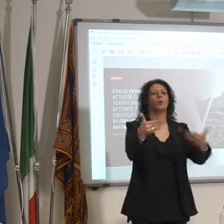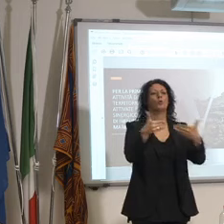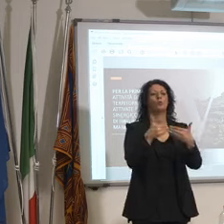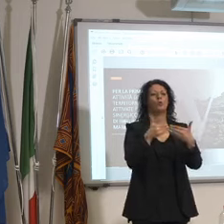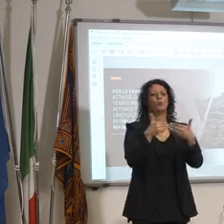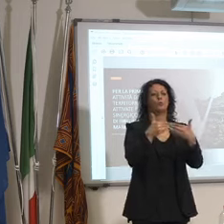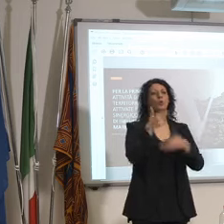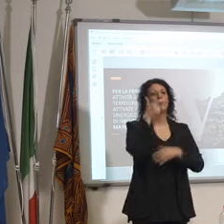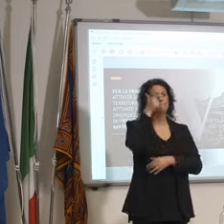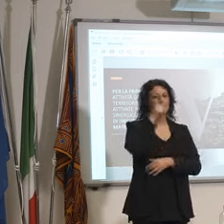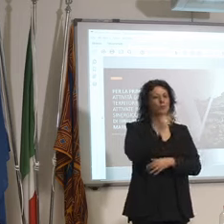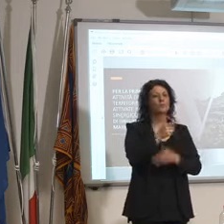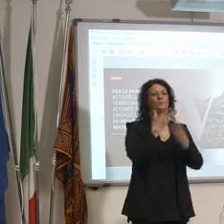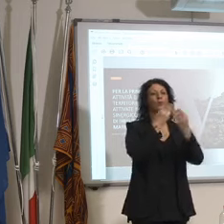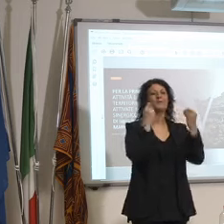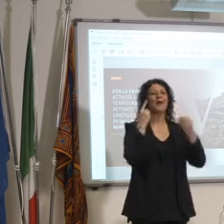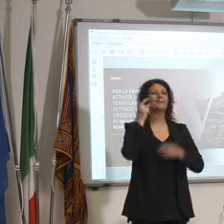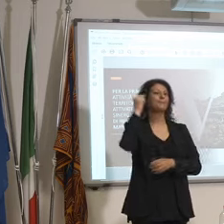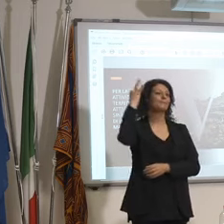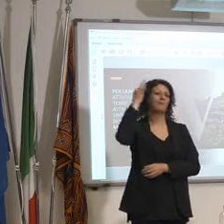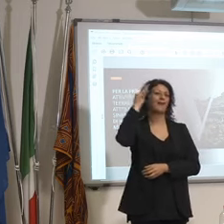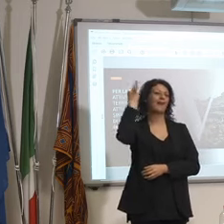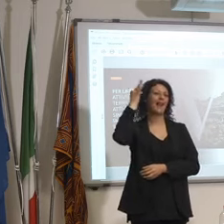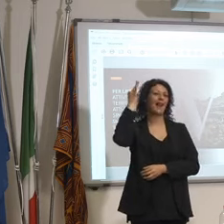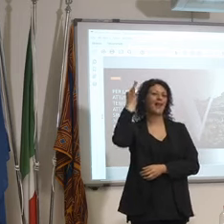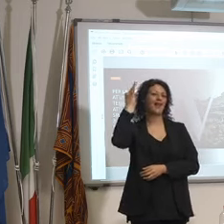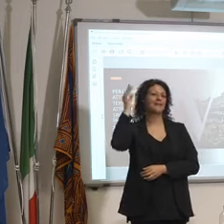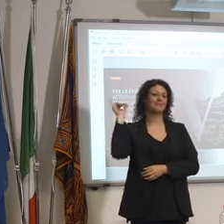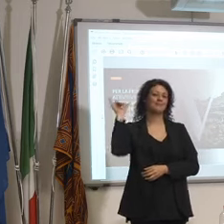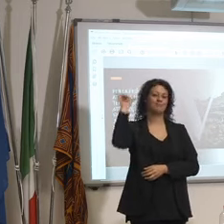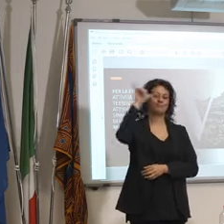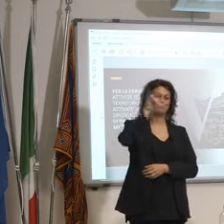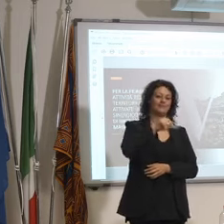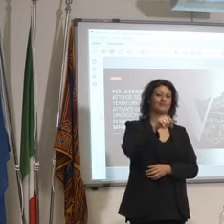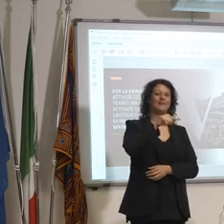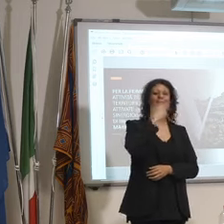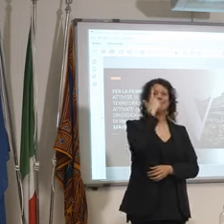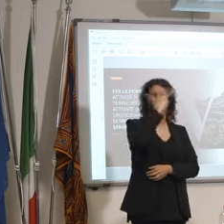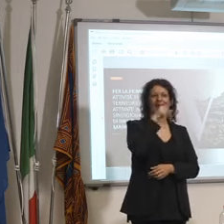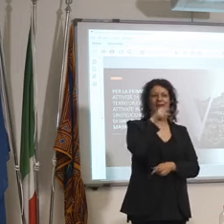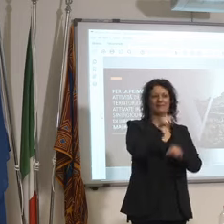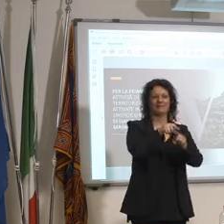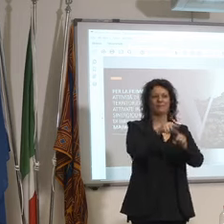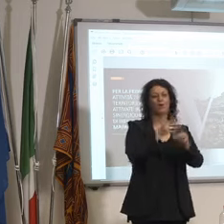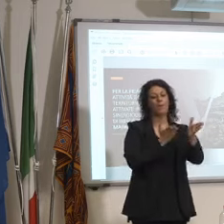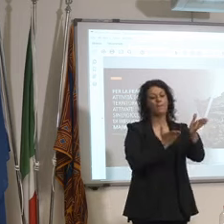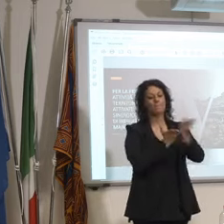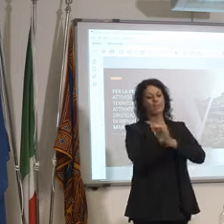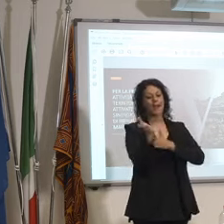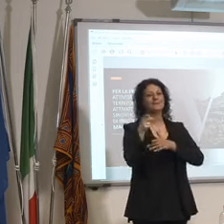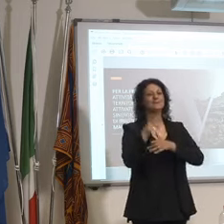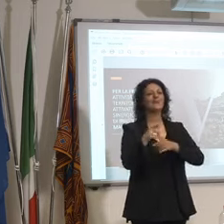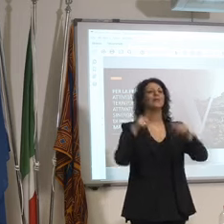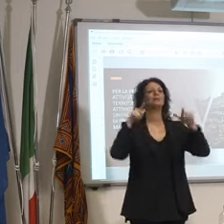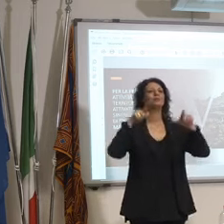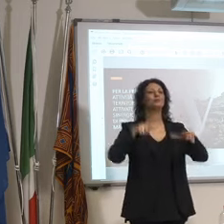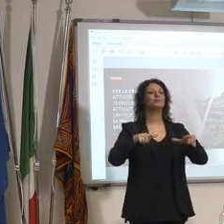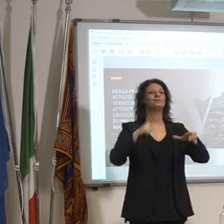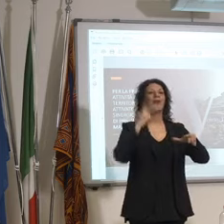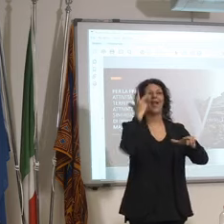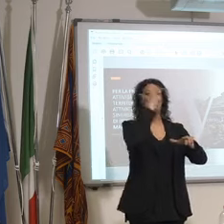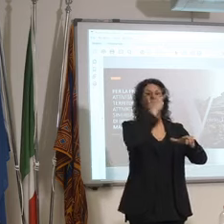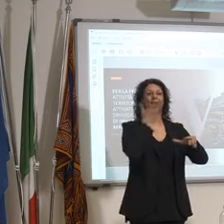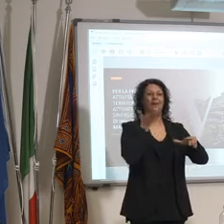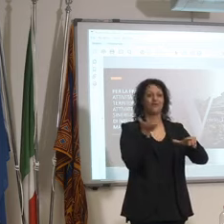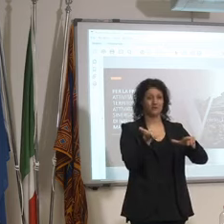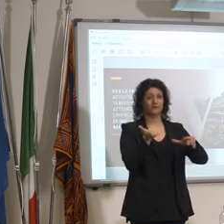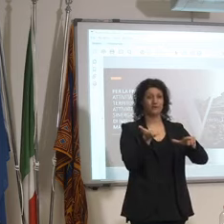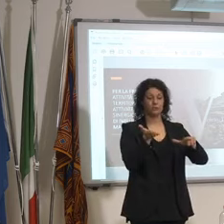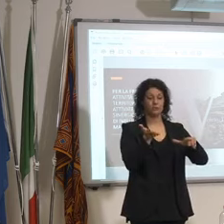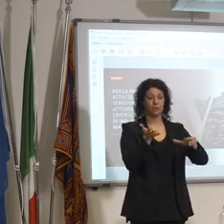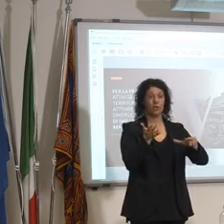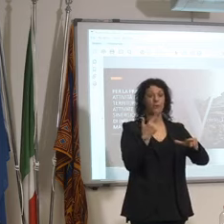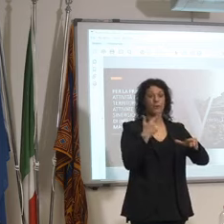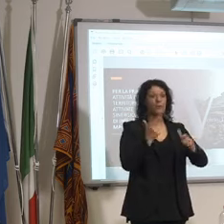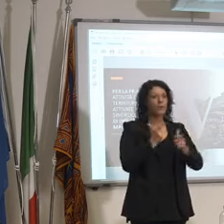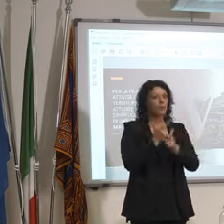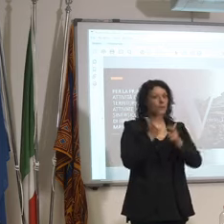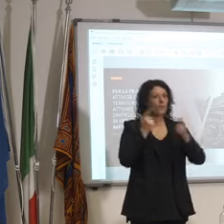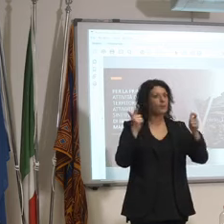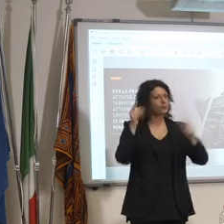sbarcavano al Canova facevano un passaggio in città di Treviso che negli ultimi due anni ha fatto 20% di crescita una roba